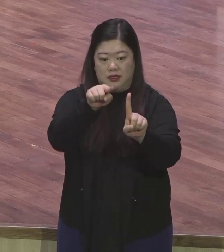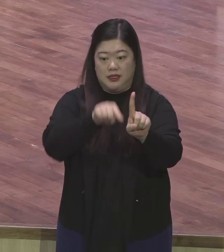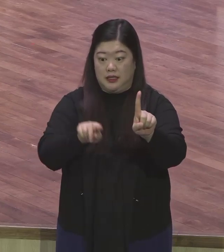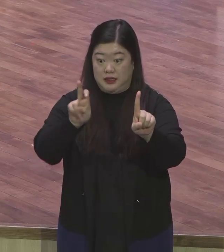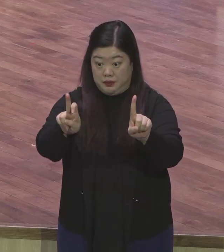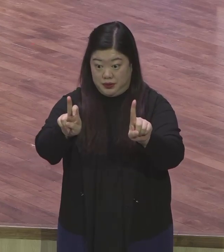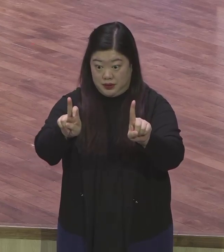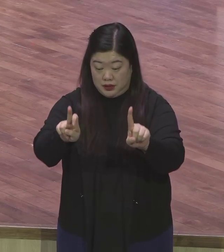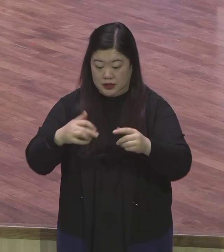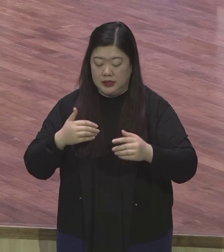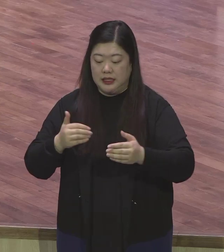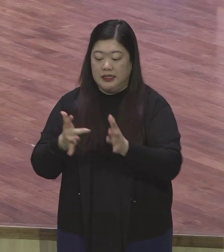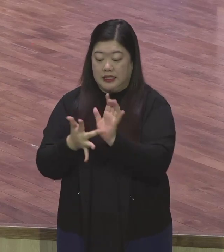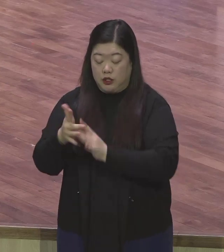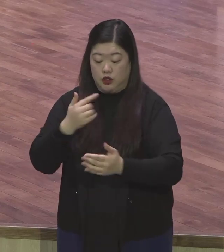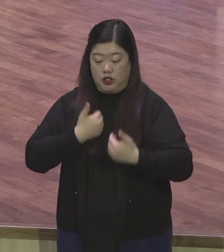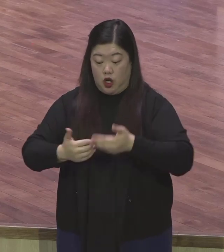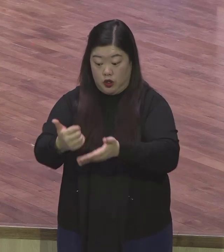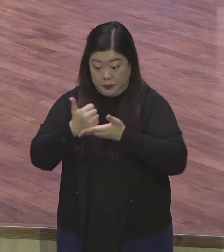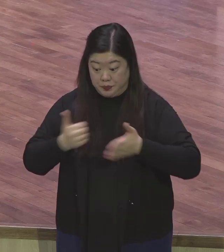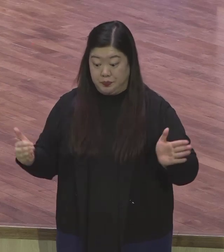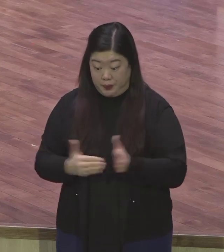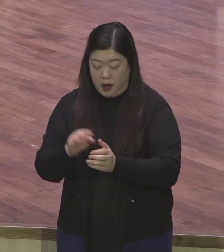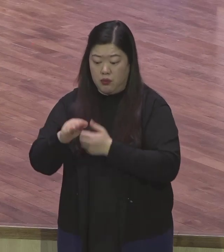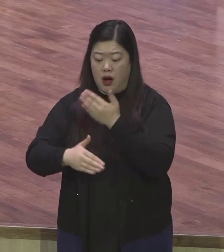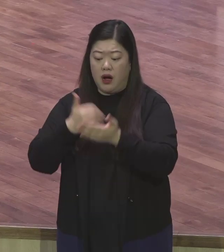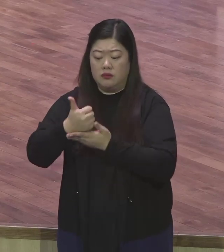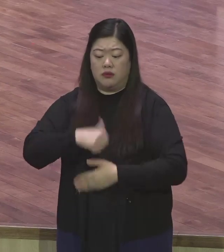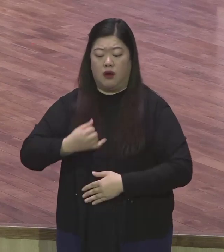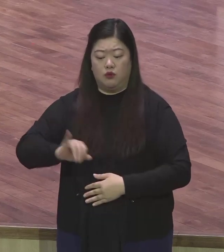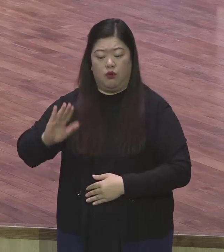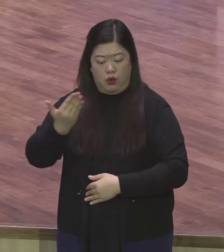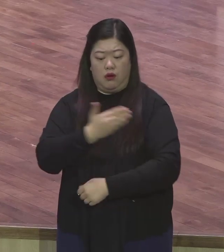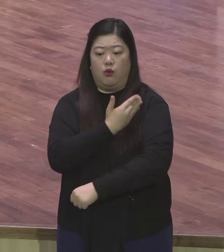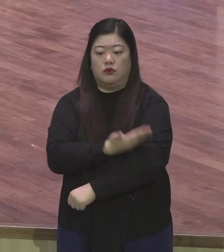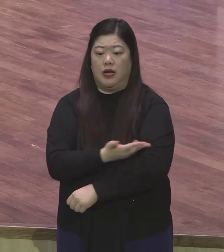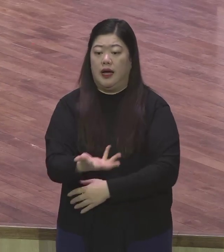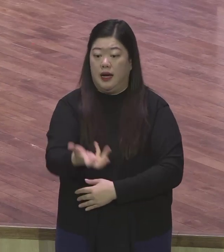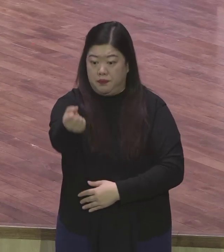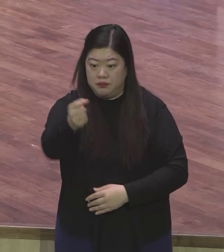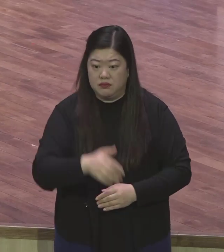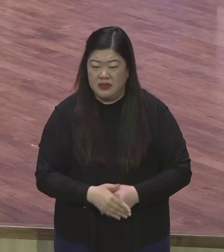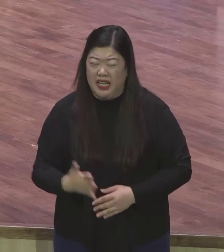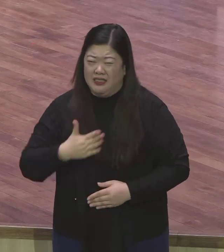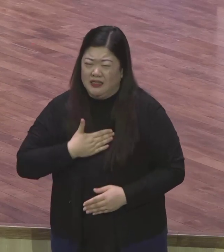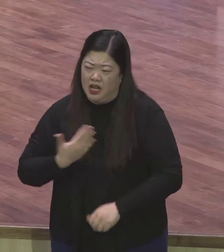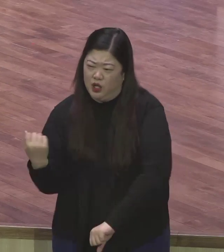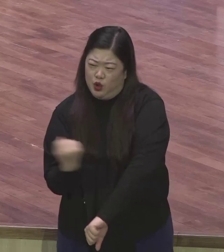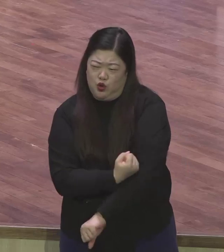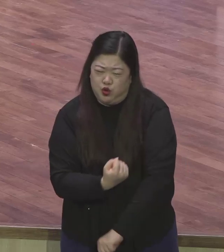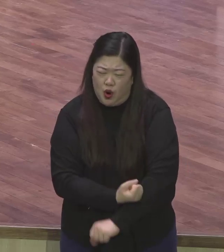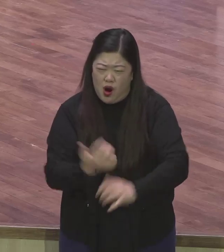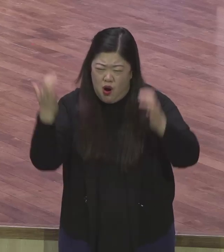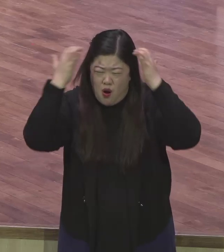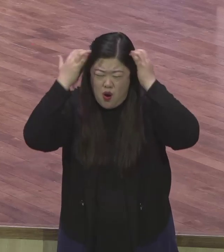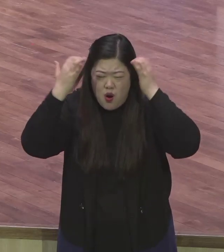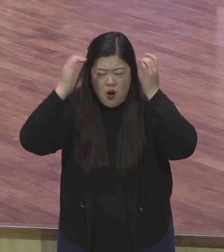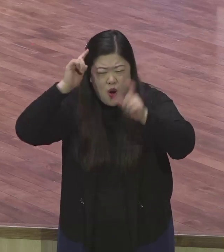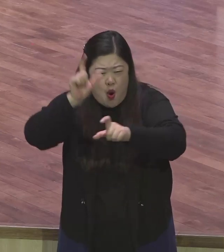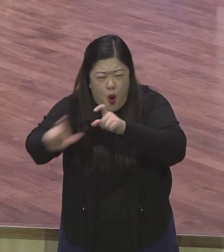자녀에 대한 권세를 주여서니 그냥 영접하면 돼요 준비할 것도 없고 노력할 것도 없고 필요없어 다 필요없어 그러나 예수